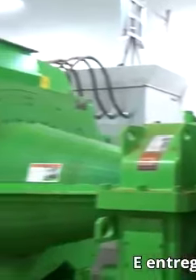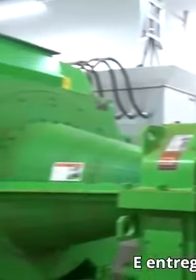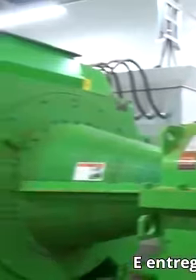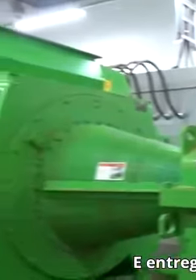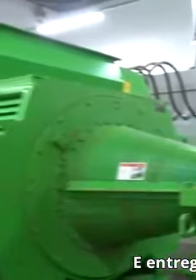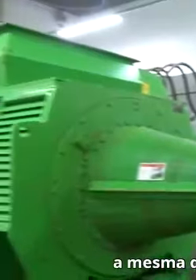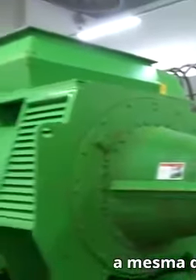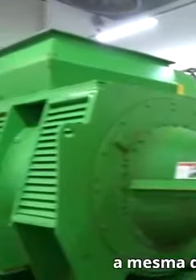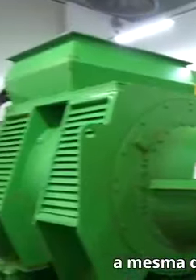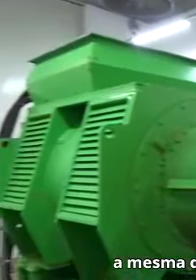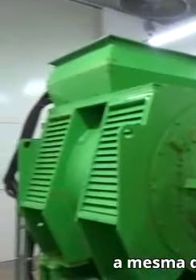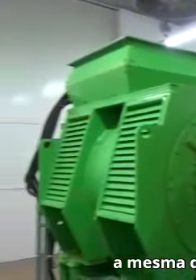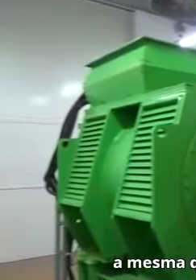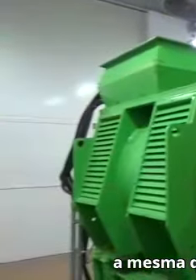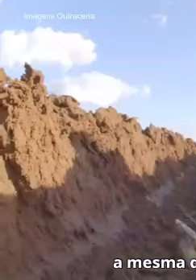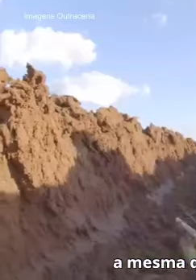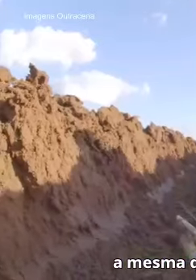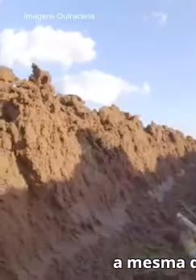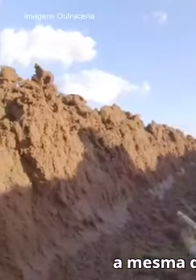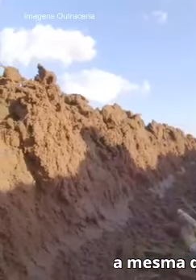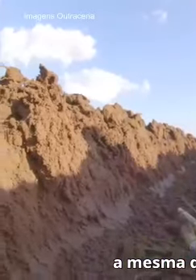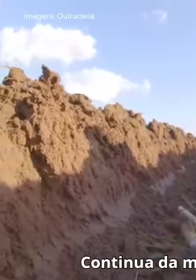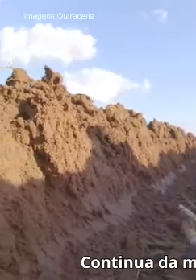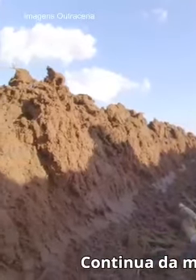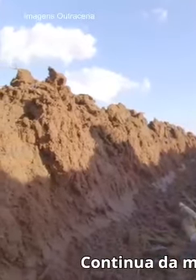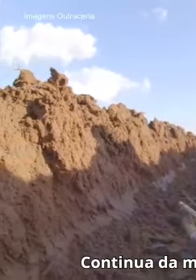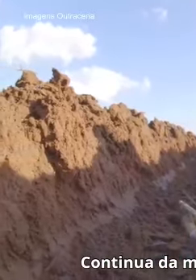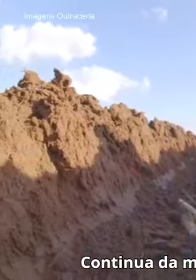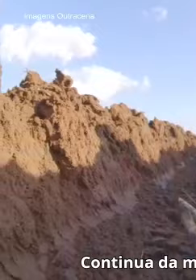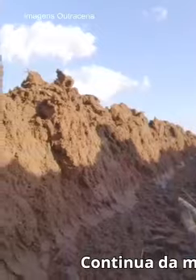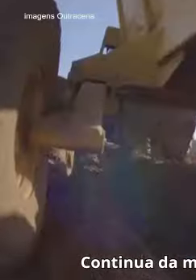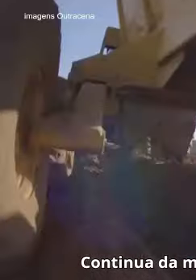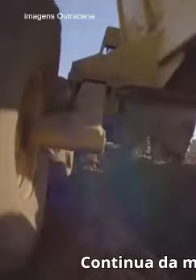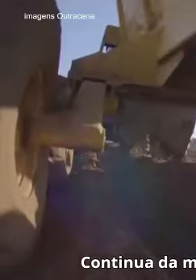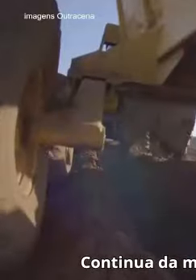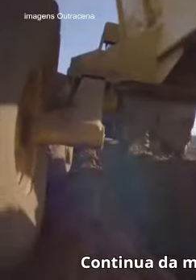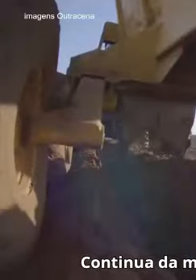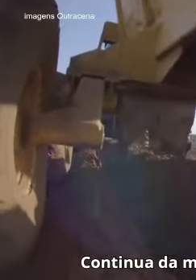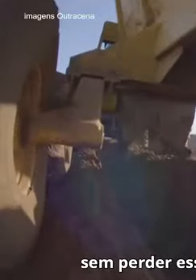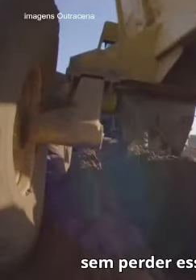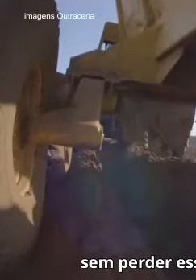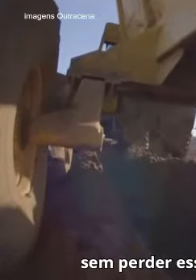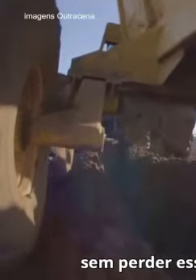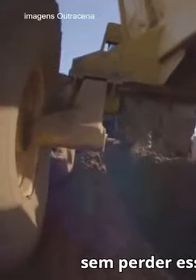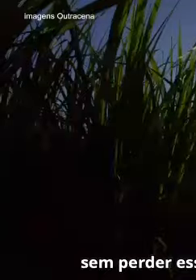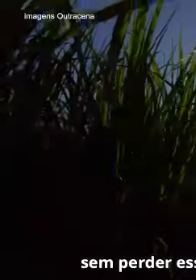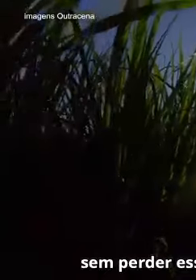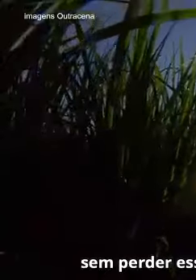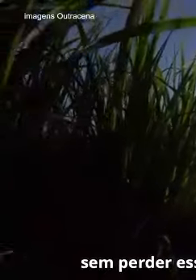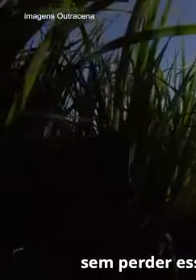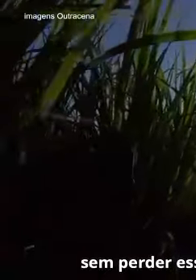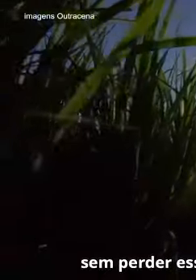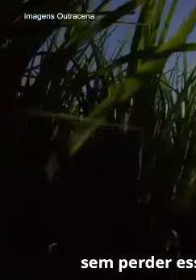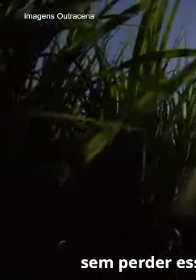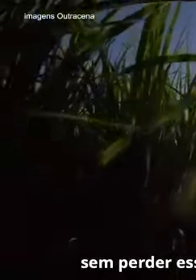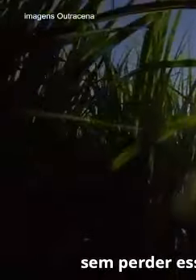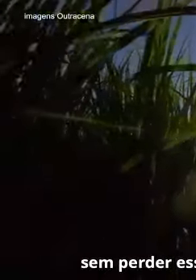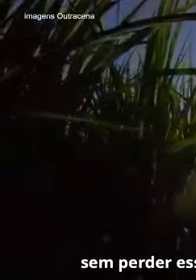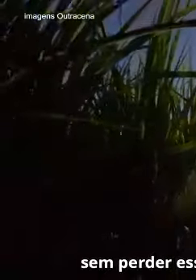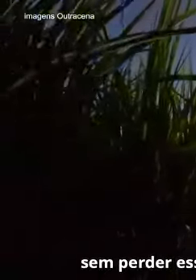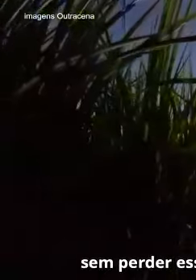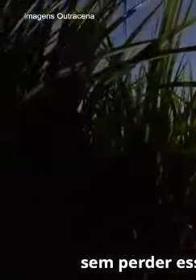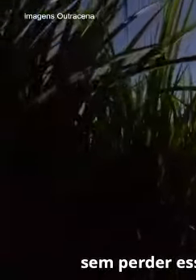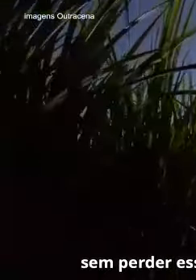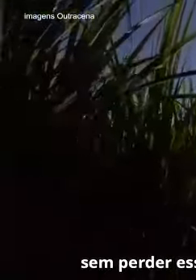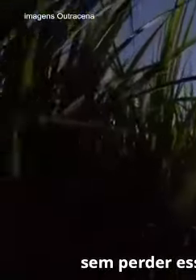mesma capacidade, a mesma quantidade de fertilizante, continua da mesma maneira para a lavoura, sem perder essa característica